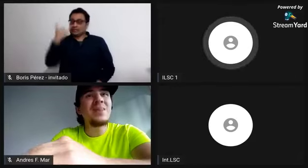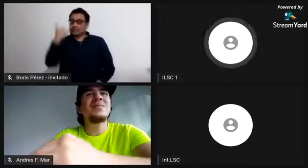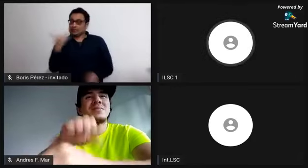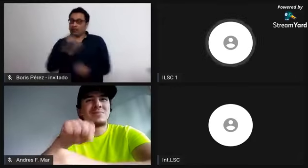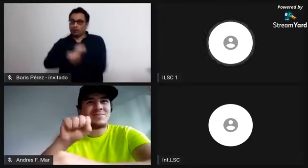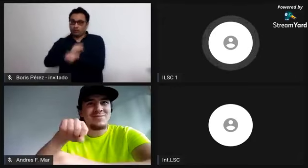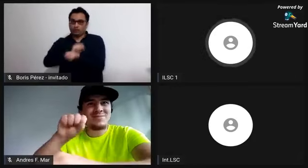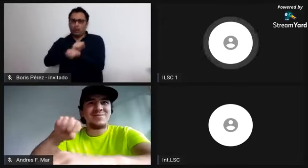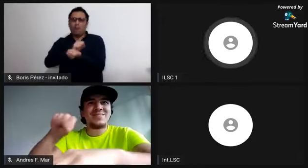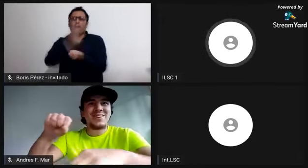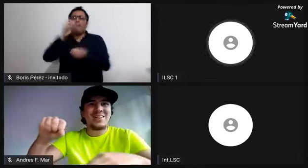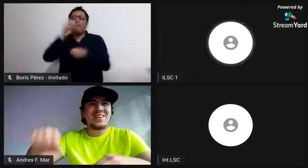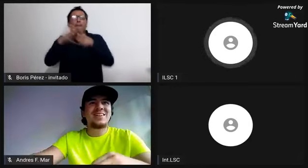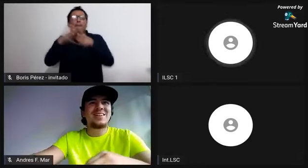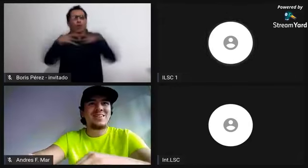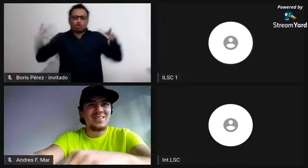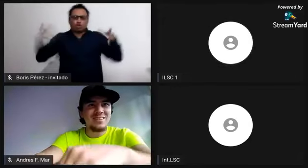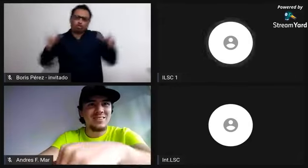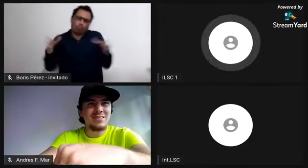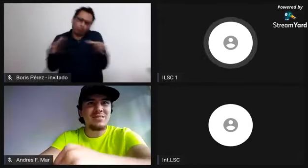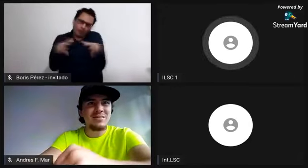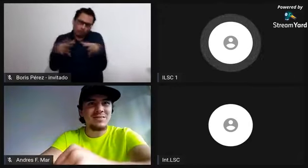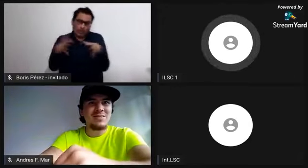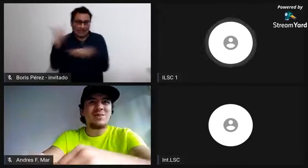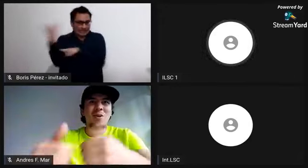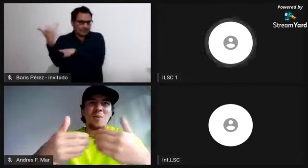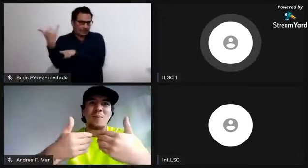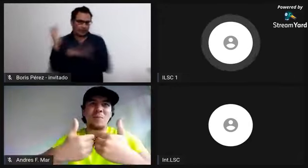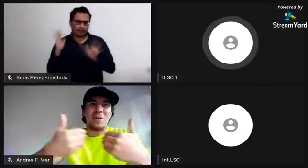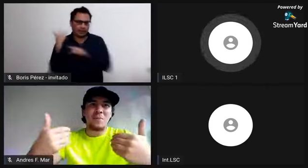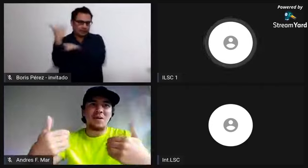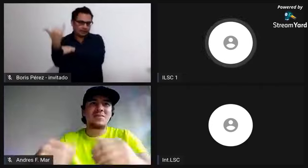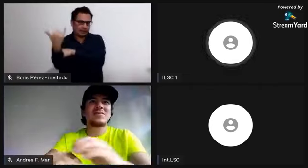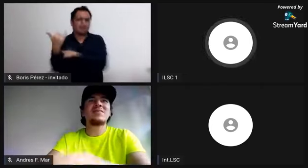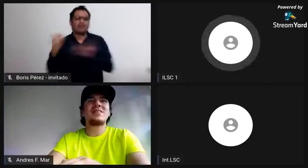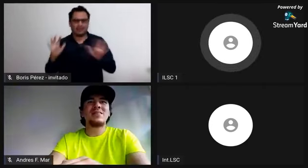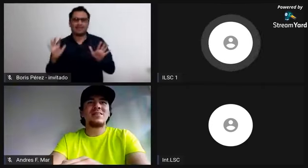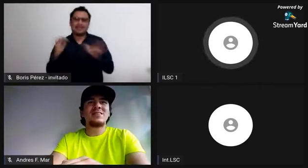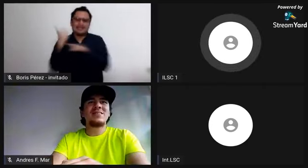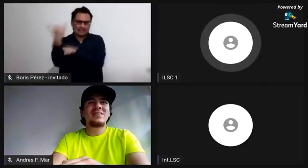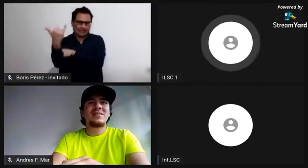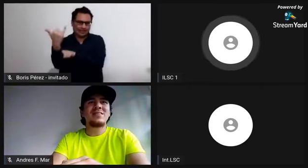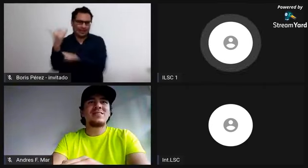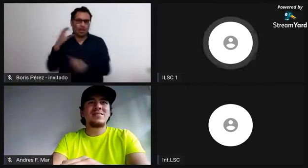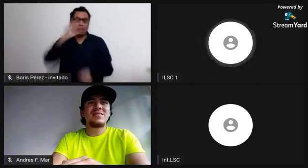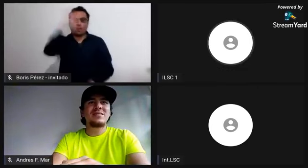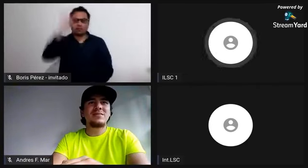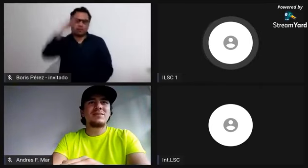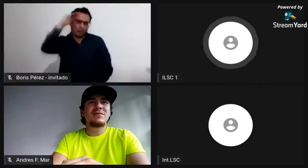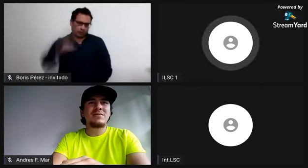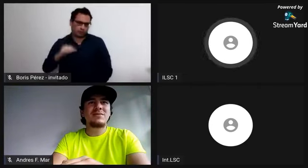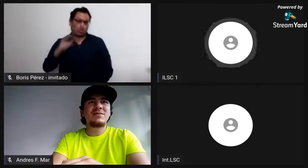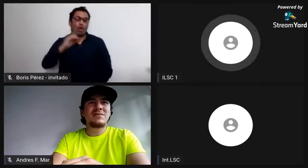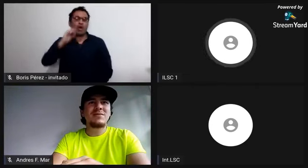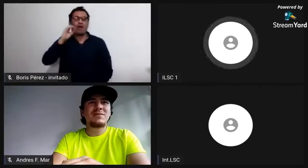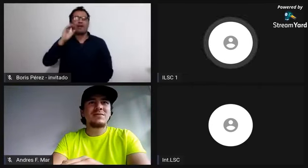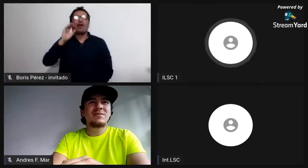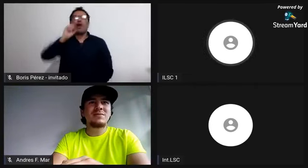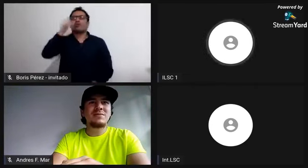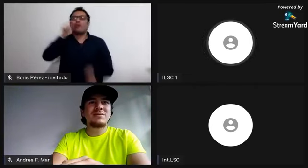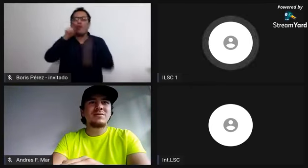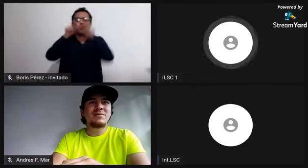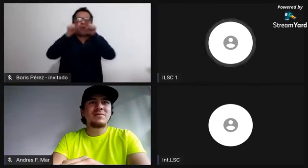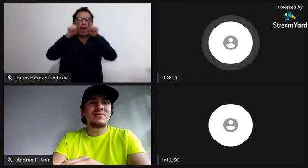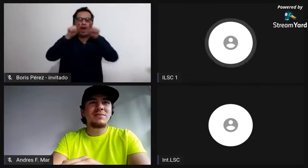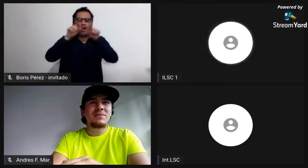son conocidos como los otomanos, que también tenían grandes procesos de esclavitud, no tan significativos, pero también aún